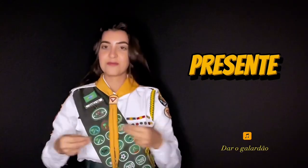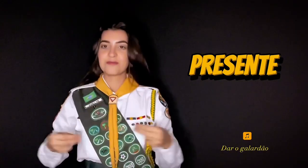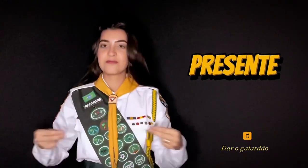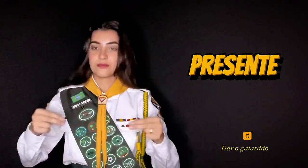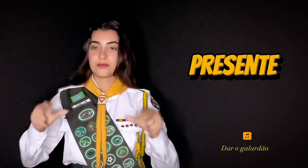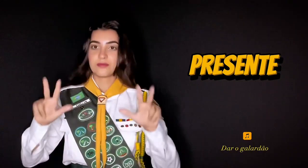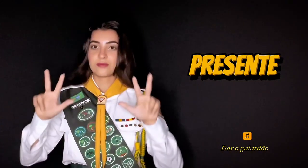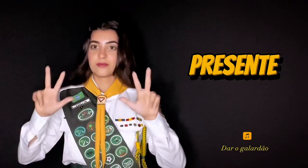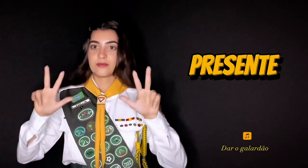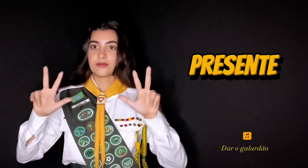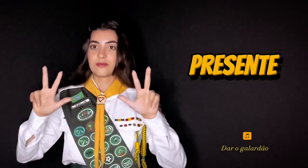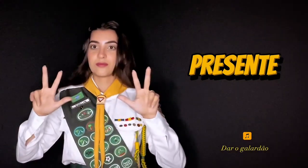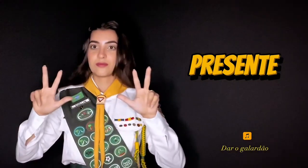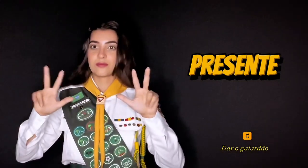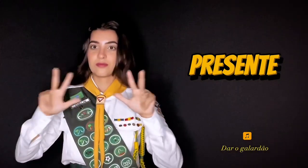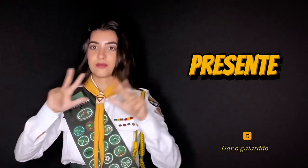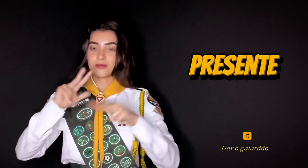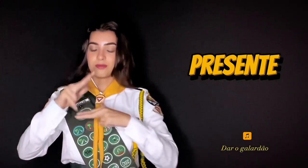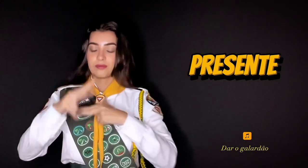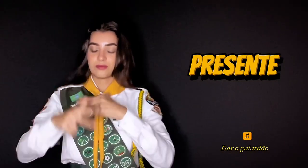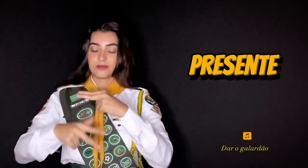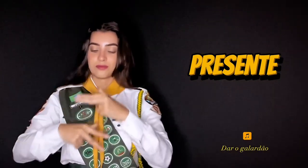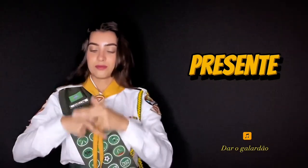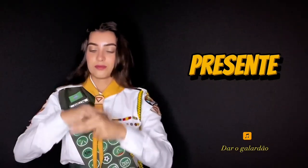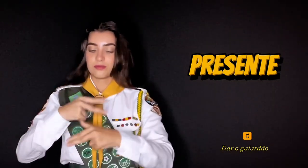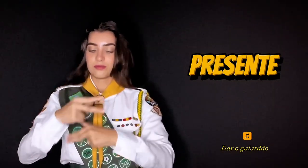Presente Esse é o sinal de presente